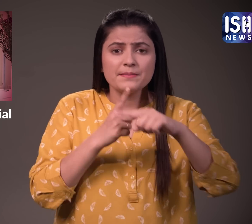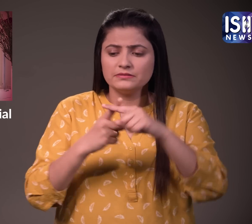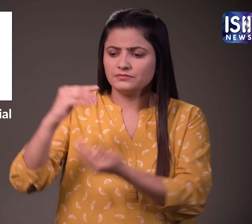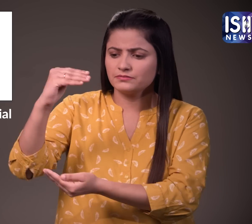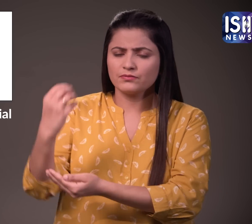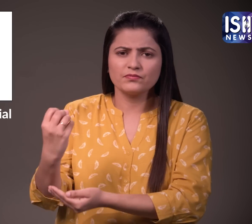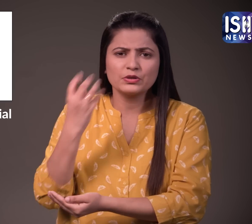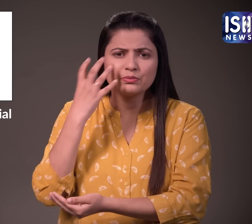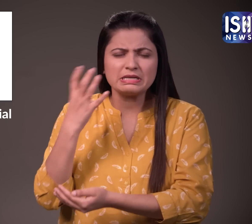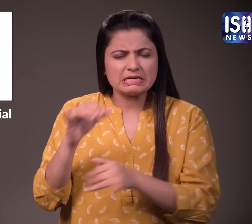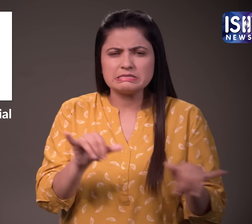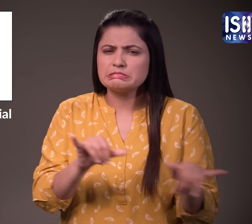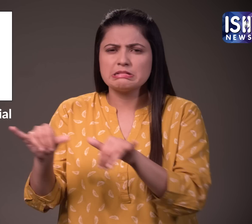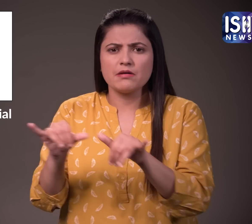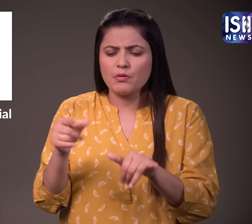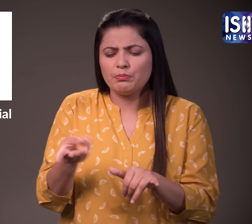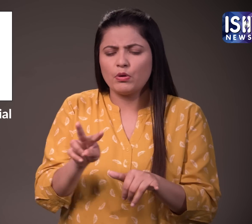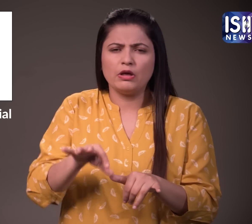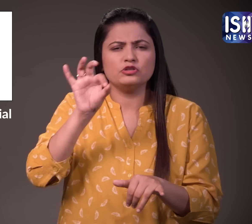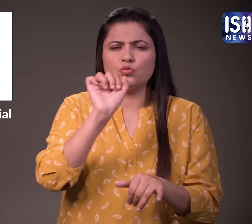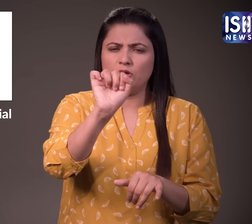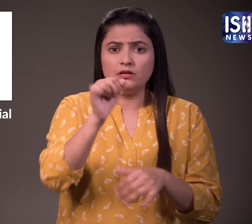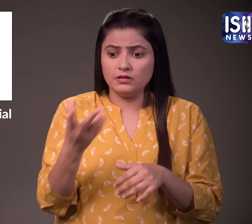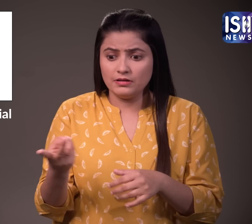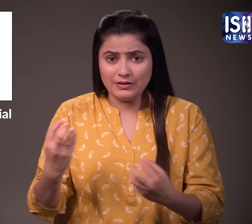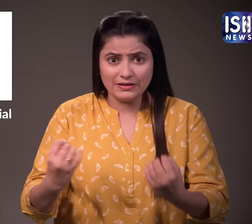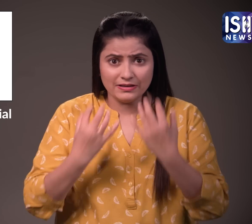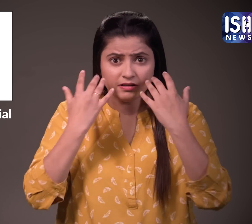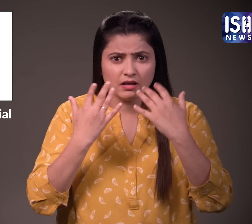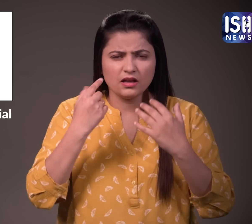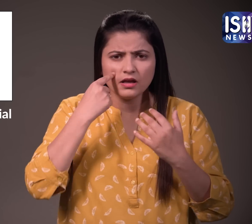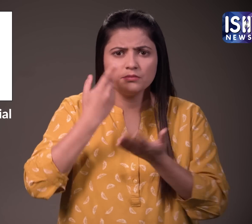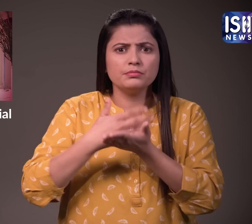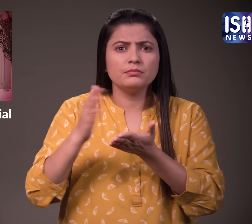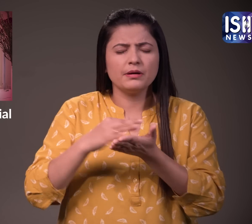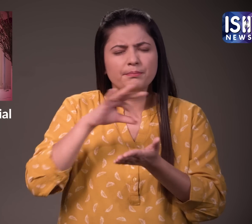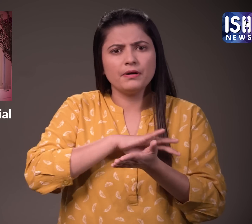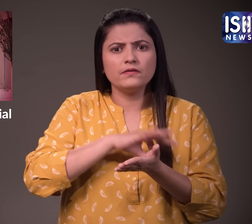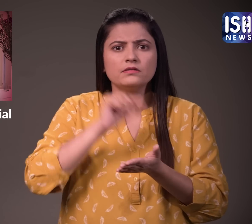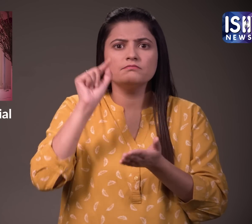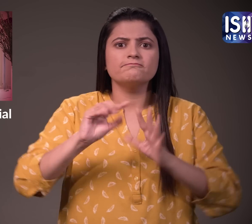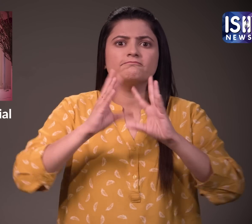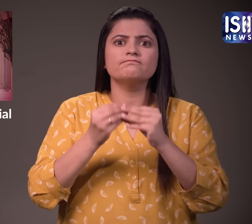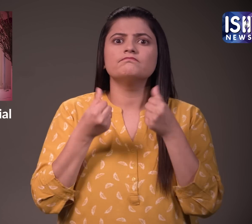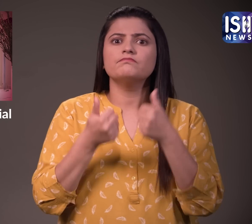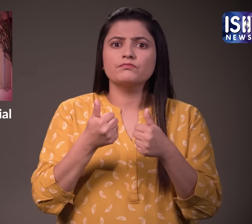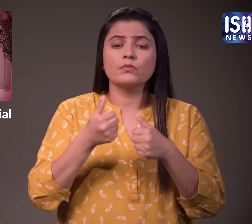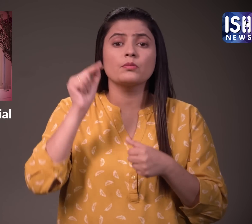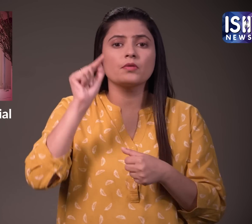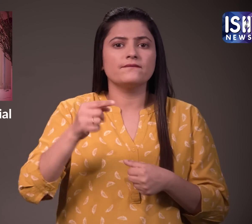आप facial steamer का भी इस्तमाल कर सकते हैं प्रभाव समान है और आप जो चाहें चुन सकते हैं इसके बहुत फाइदे हैं आपको बताती हूँ